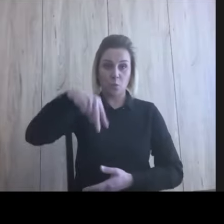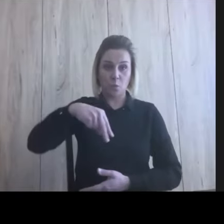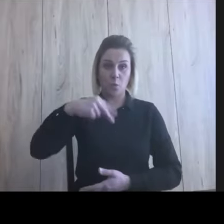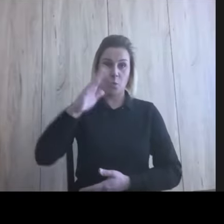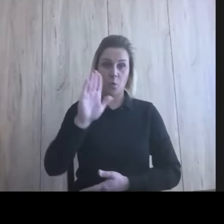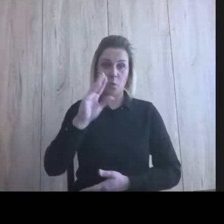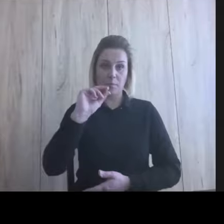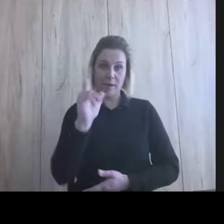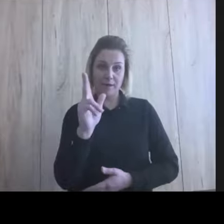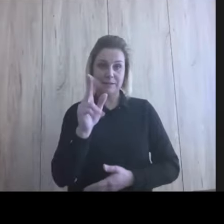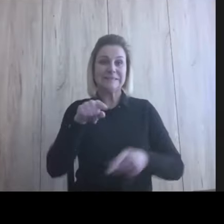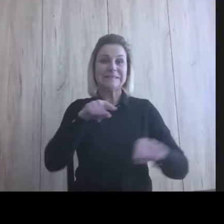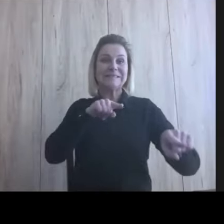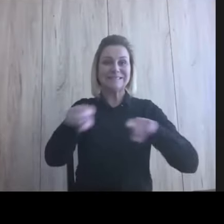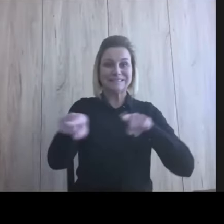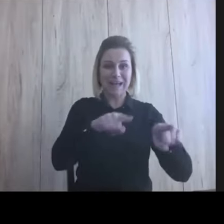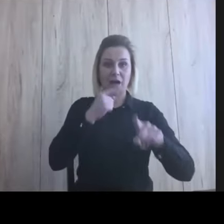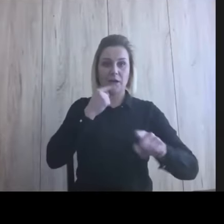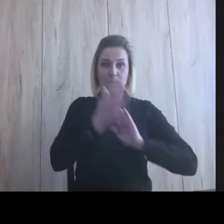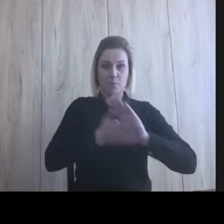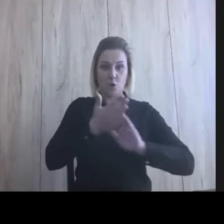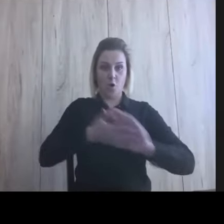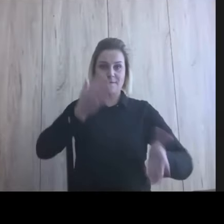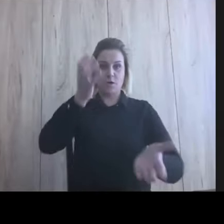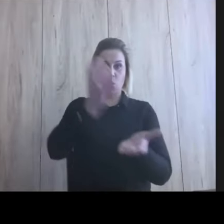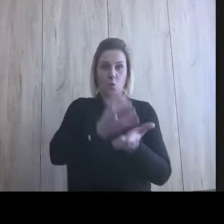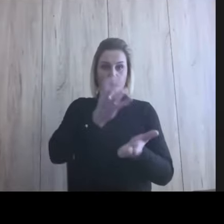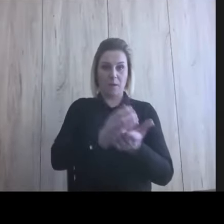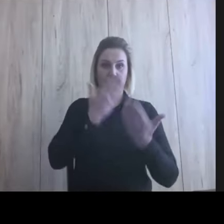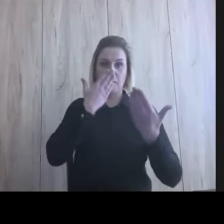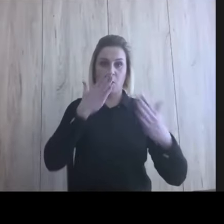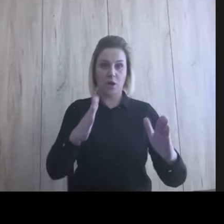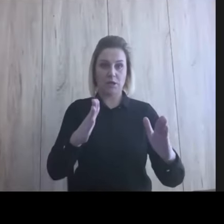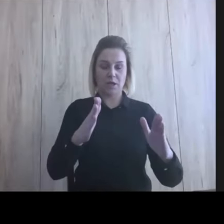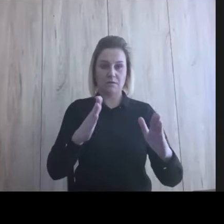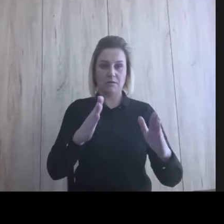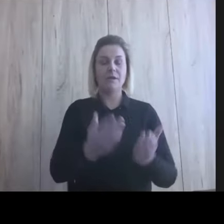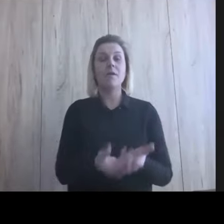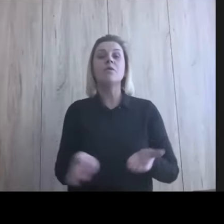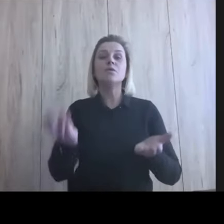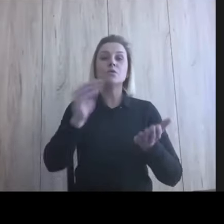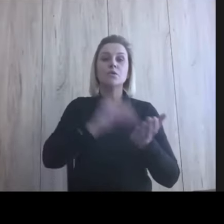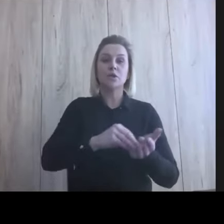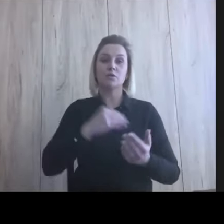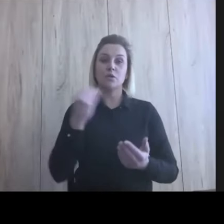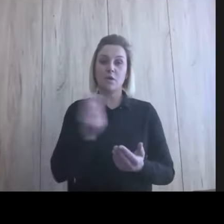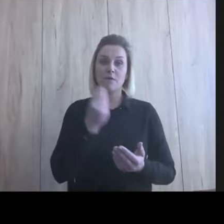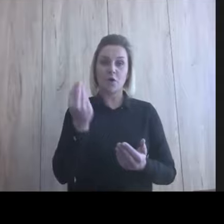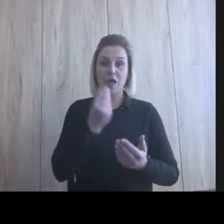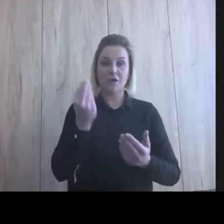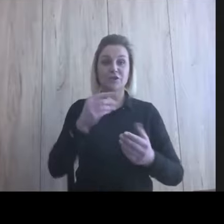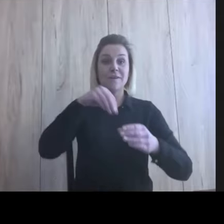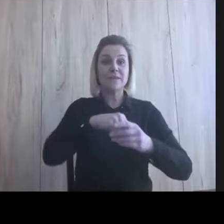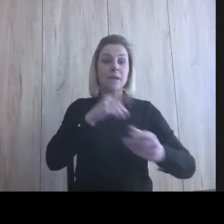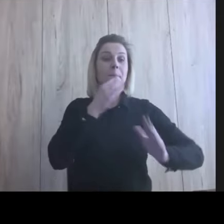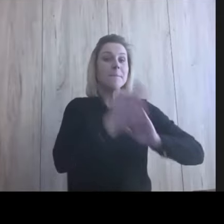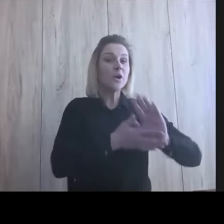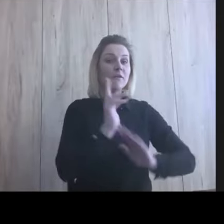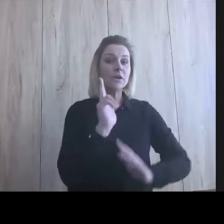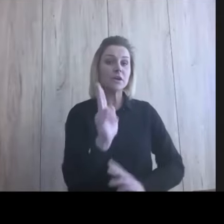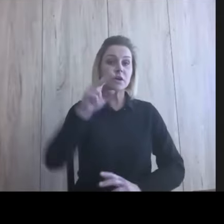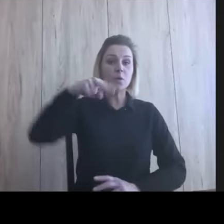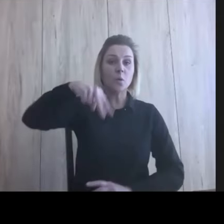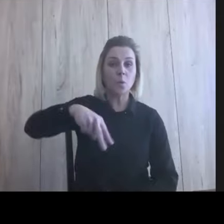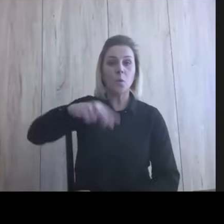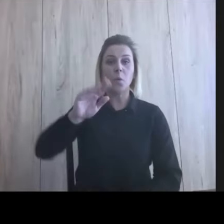był znak migowy kubek pokazany. I dodatkowo jeszcze zrobiliśmy czcionką migową K-U-B